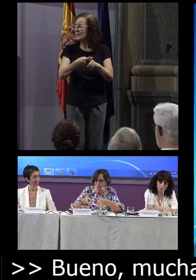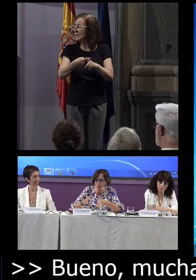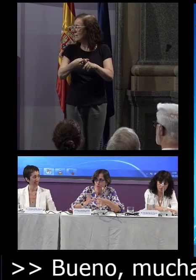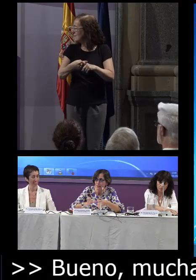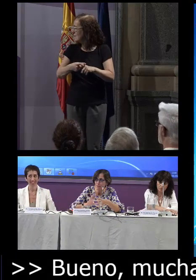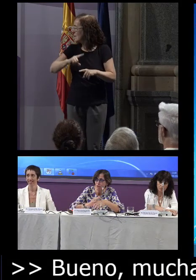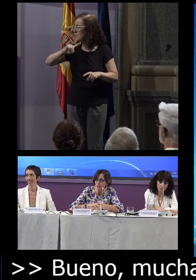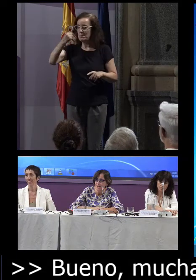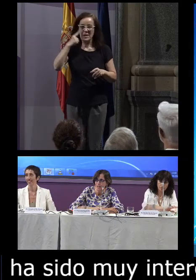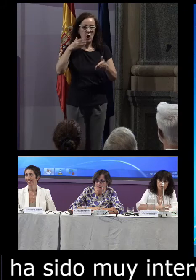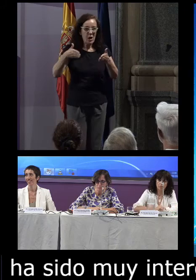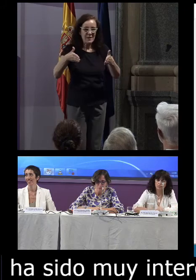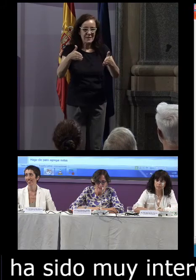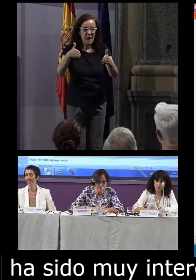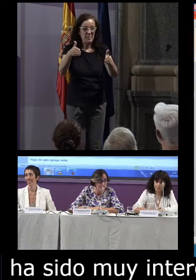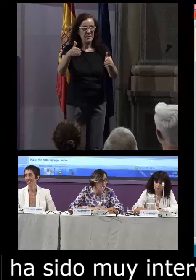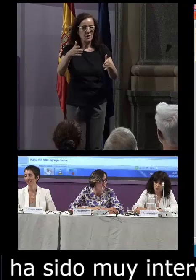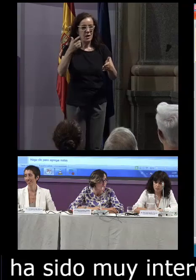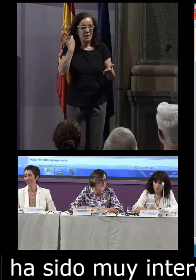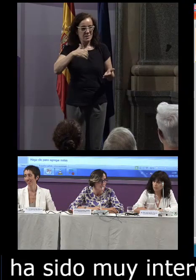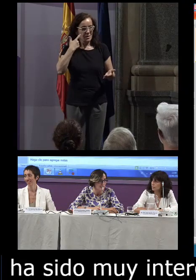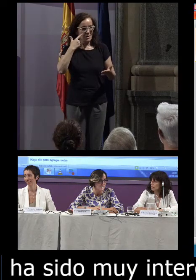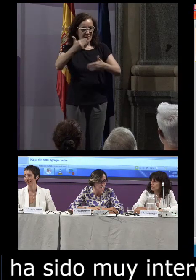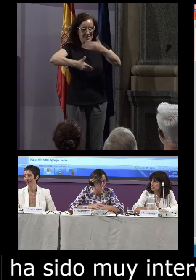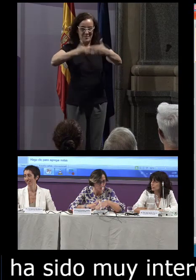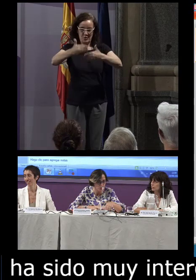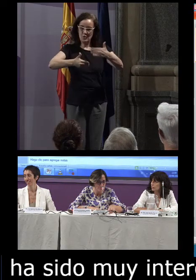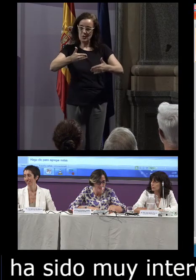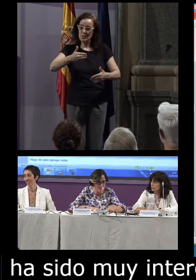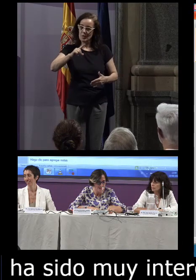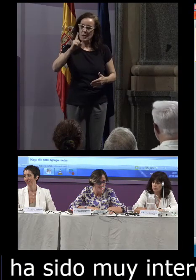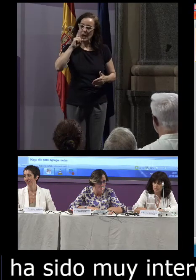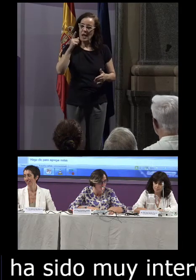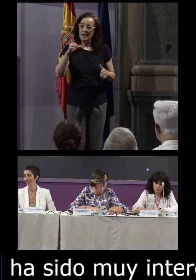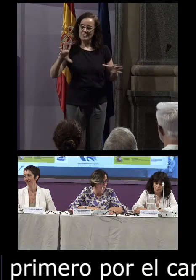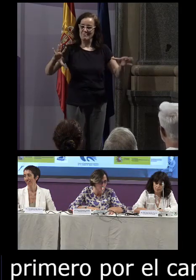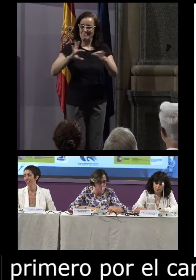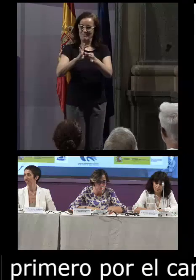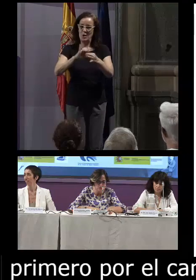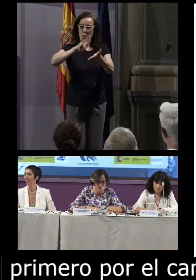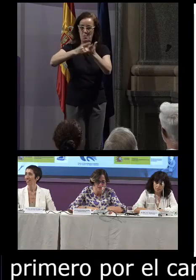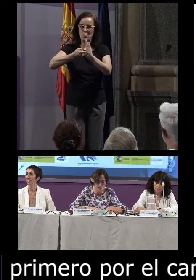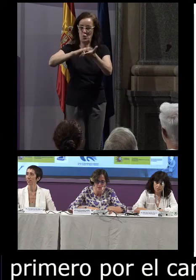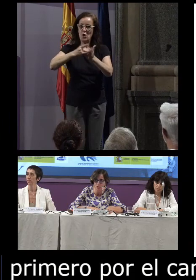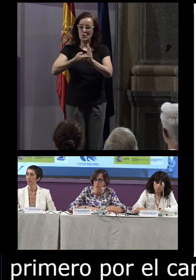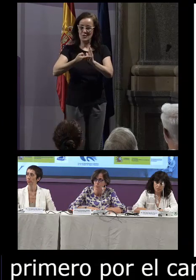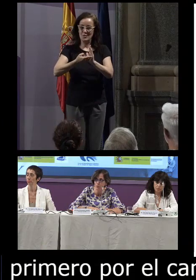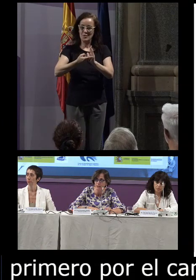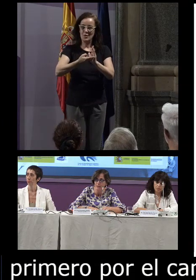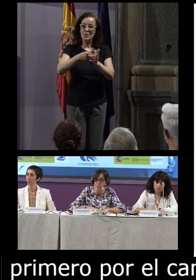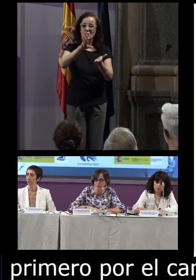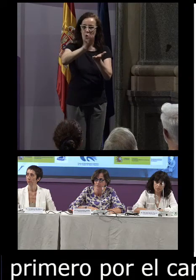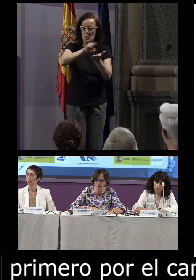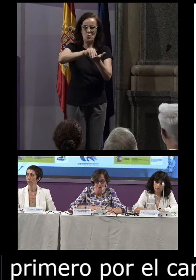primero por el camino que unos han andado ya con los precedentes pero sobre todo caminar de la mano en ese proyecto del corpus